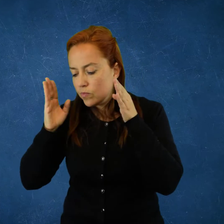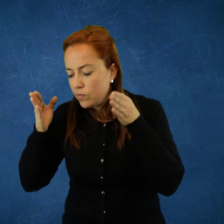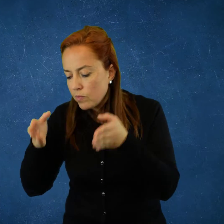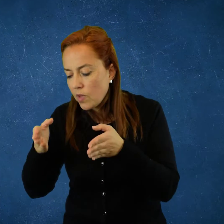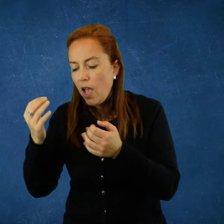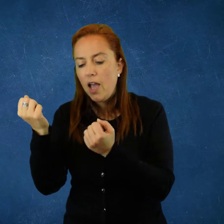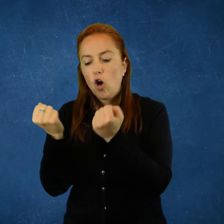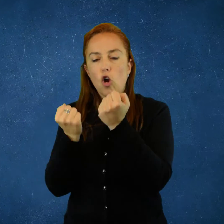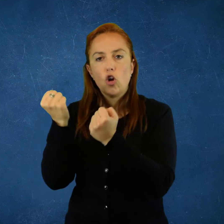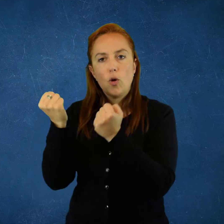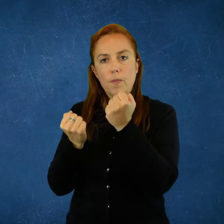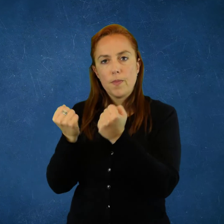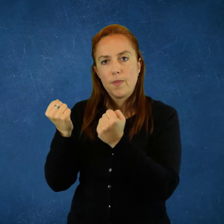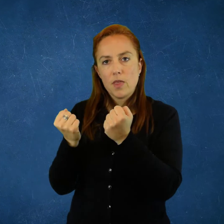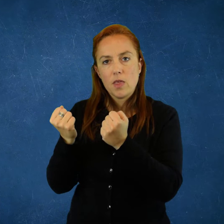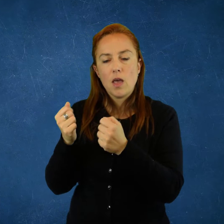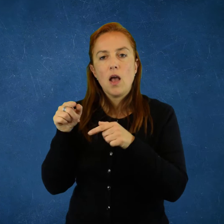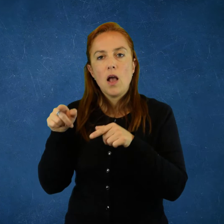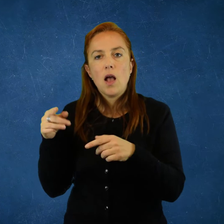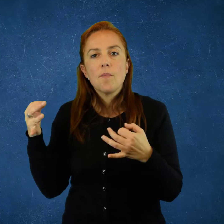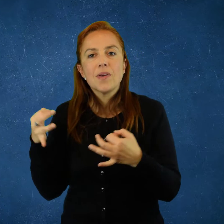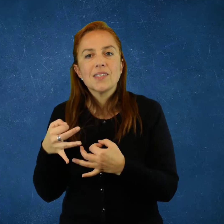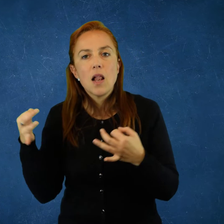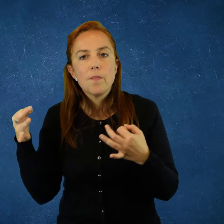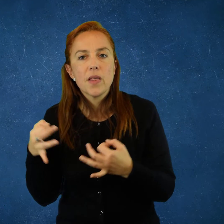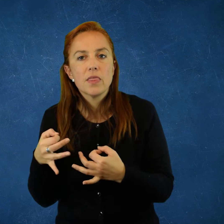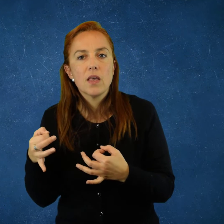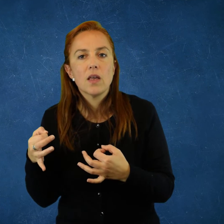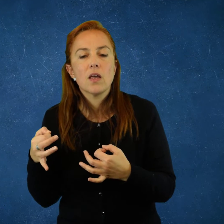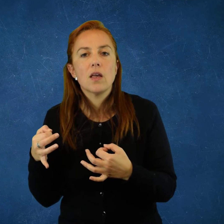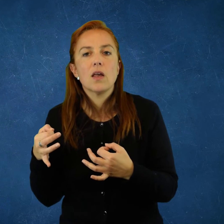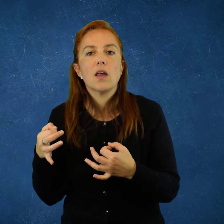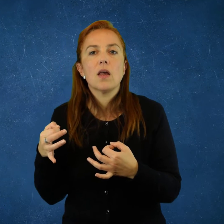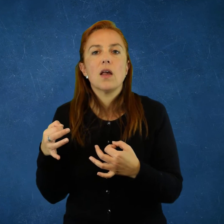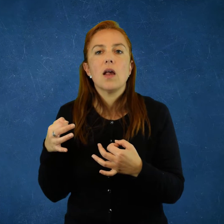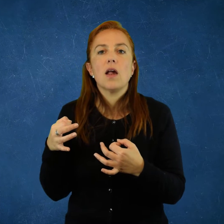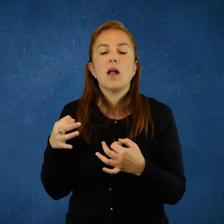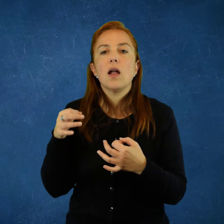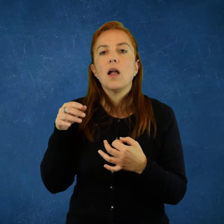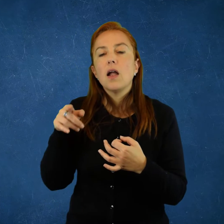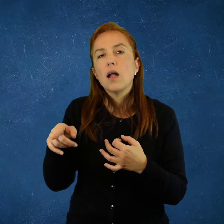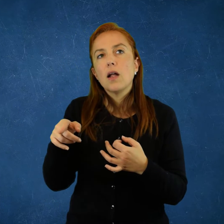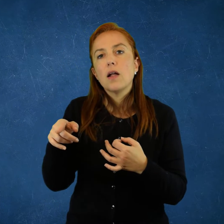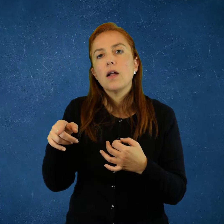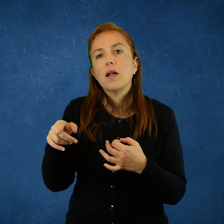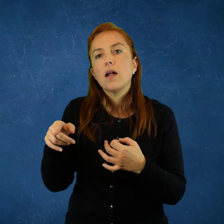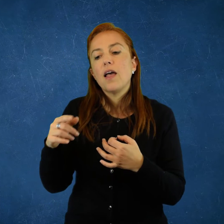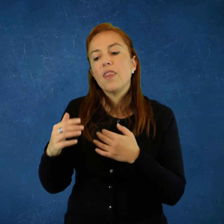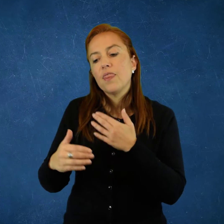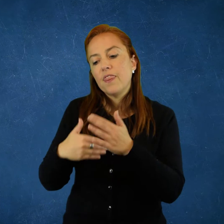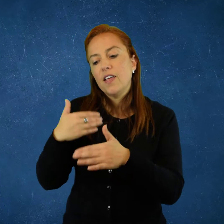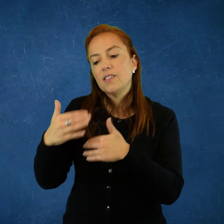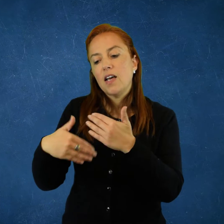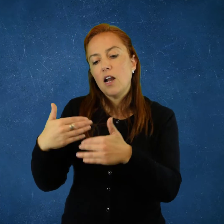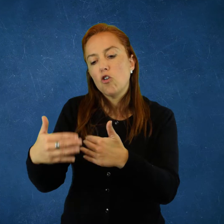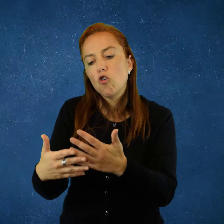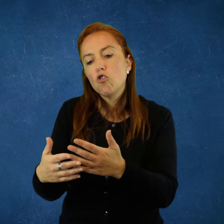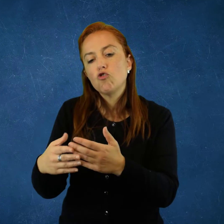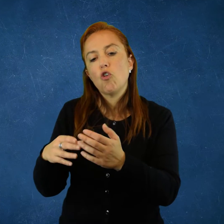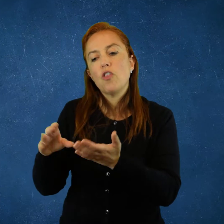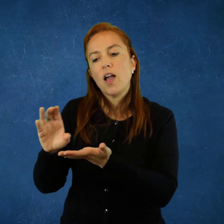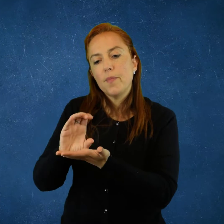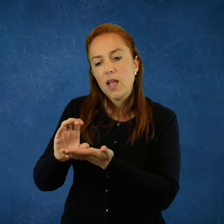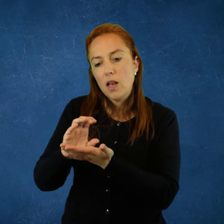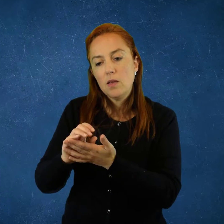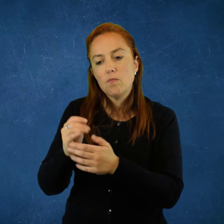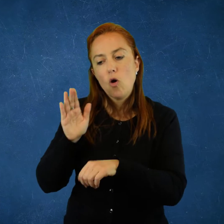La escuela marxista, por ejemplo, va a poner su acento sin duda en el terreno económico y muy especialmente en la